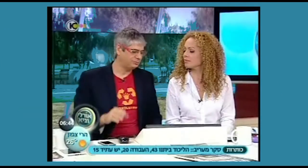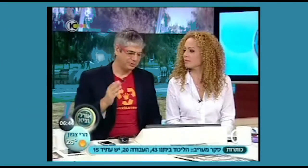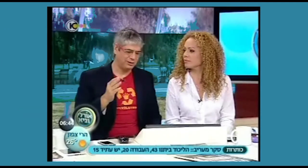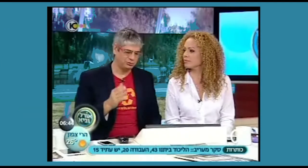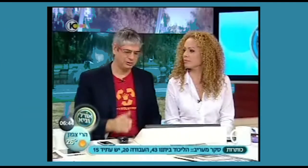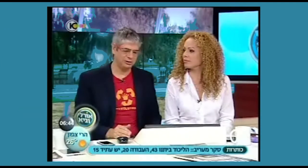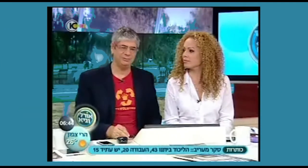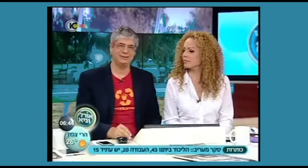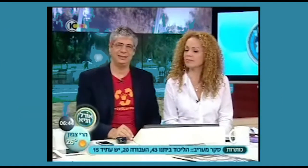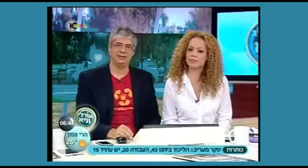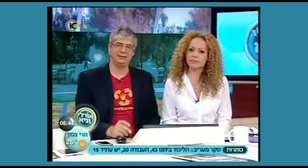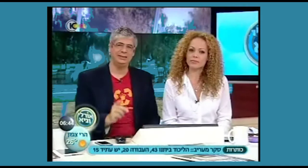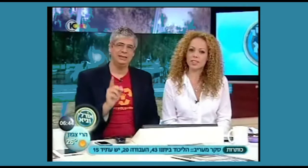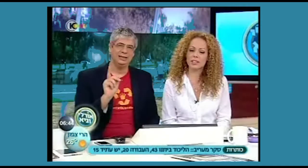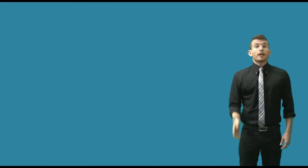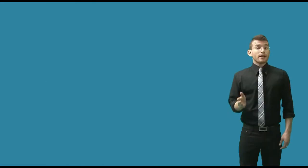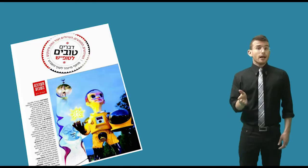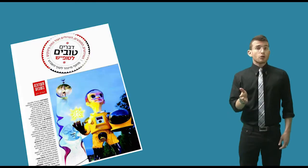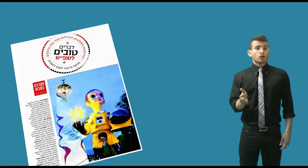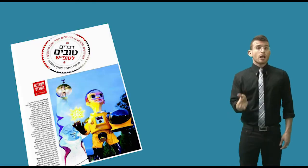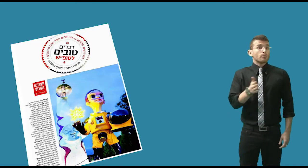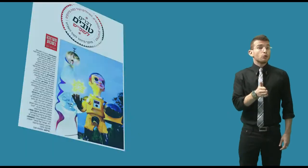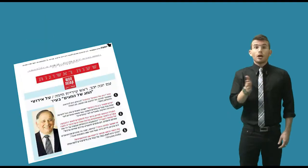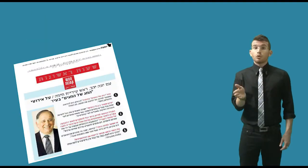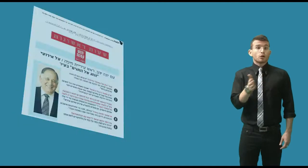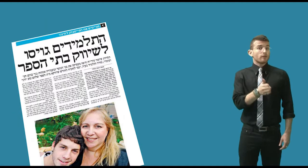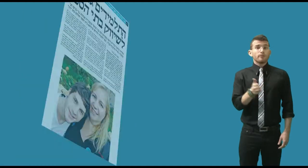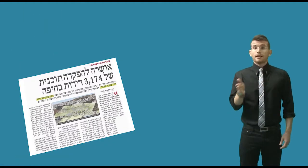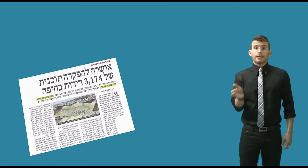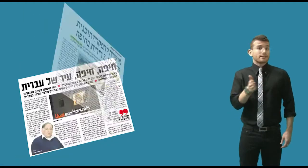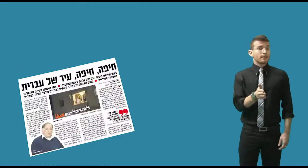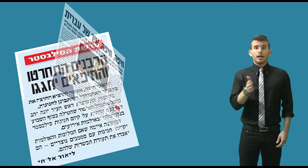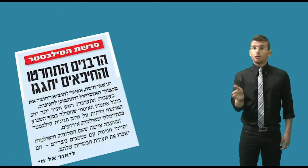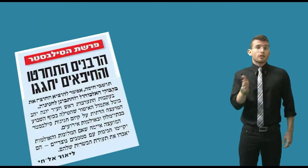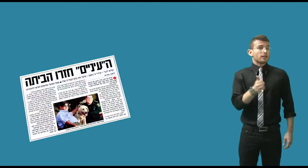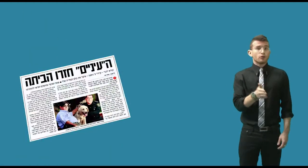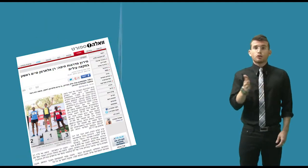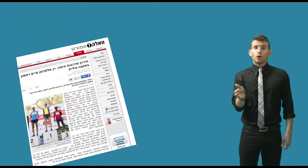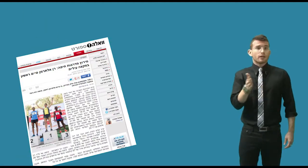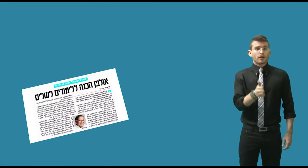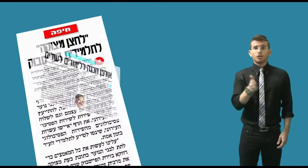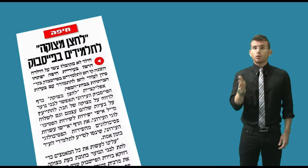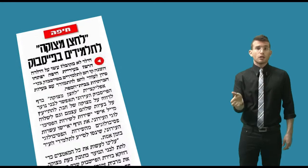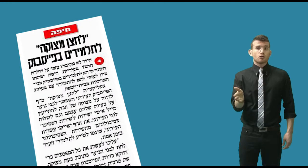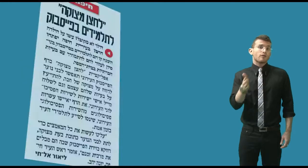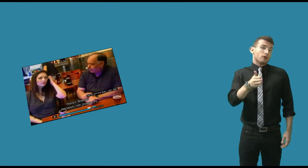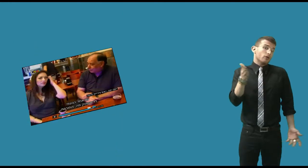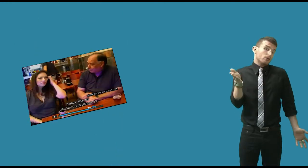בכלל ראש עיר מקסטיין לדעתי. וכן קראנו השנה על אומנות תרבות, מחשבים נדלן, עסקים יהדות, התנדבות, ספורט, רווחה, שירות לתושב, אוכל ועוד.